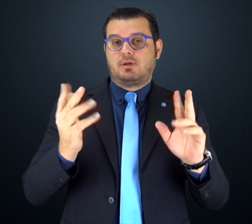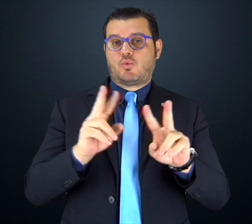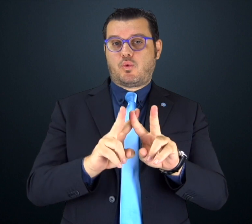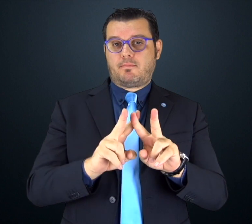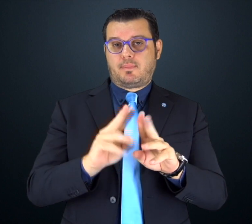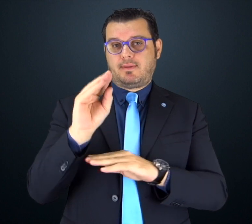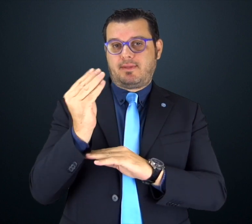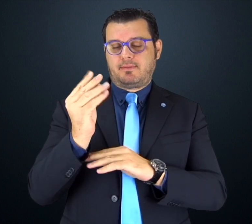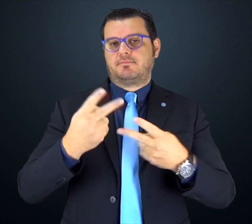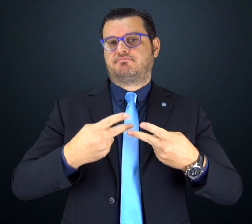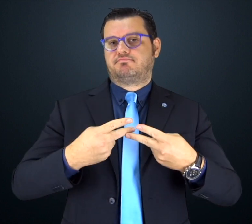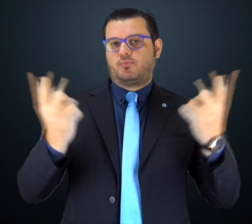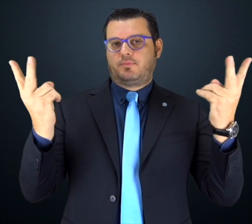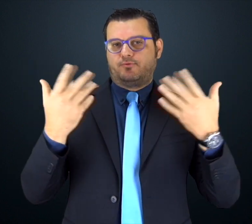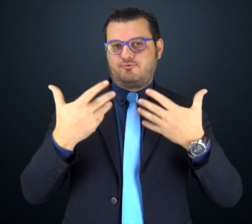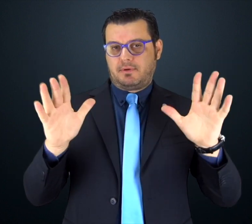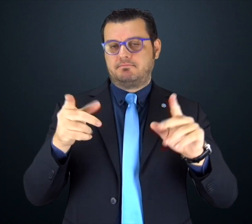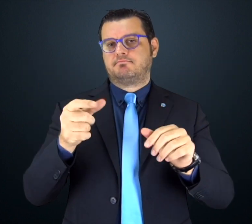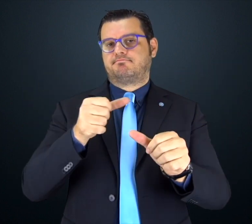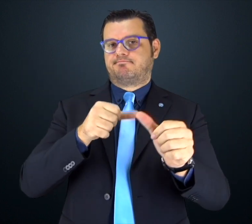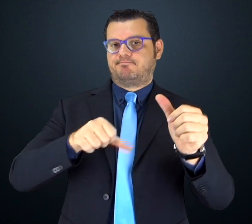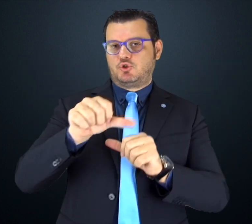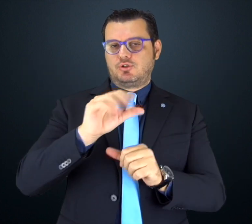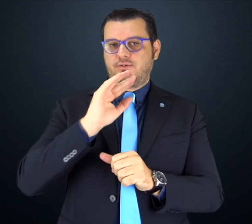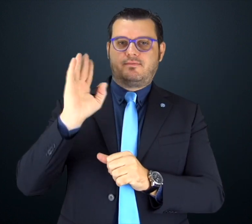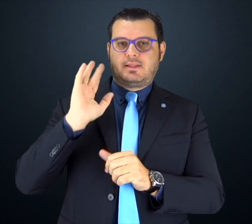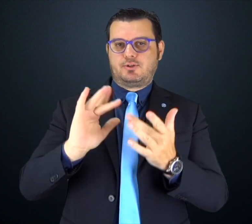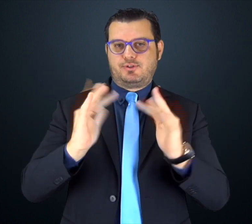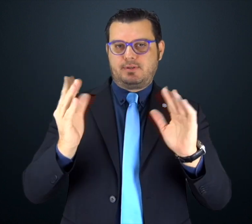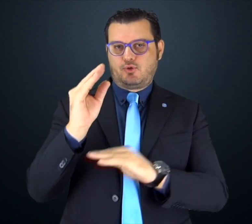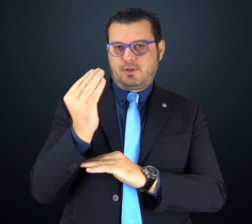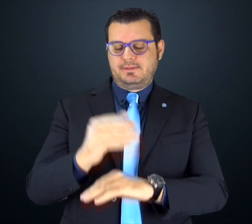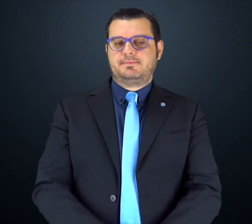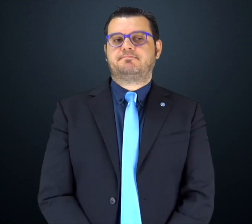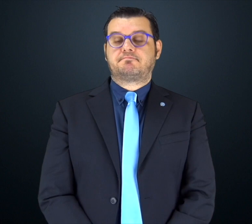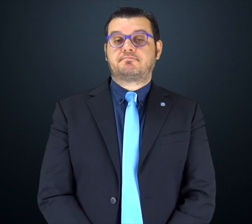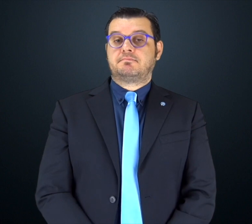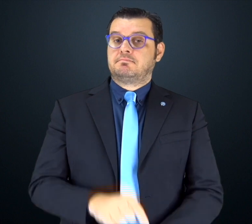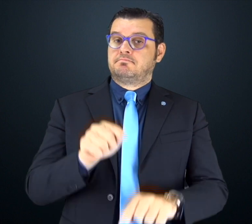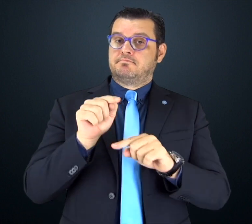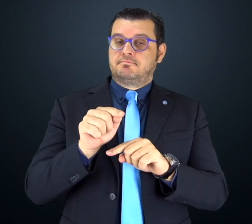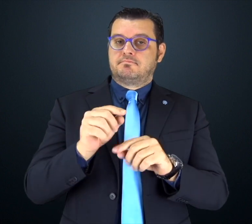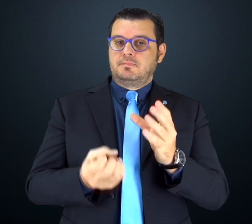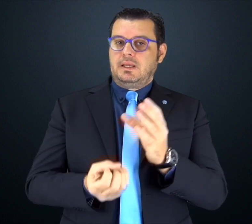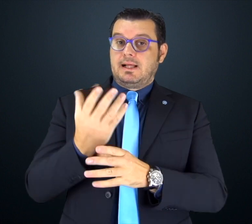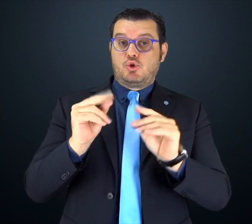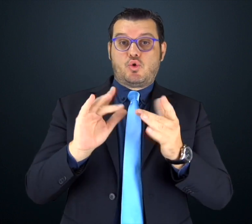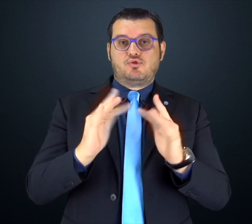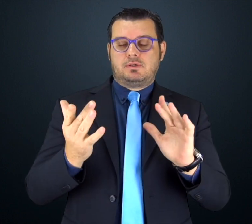sito dell'ENS, che sostituisce quello precedente. La creazione del nuovo sito ha comportato quasi un anno di lavoro, un